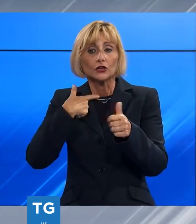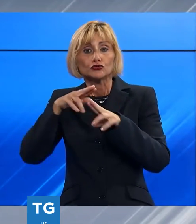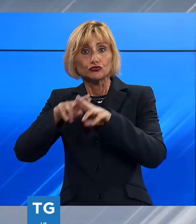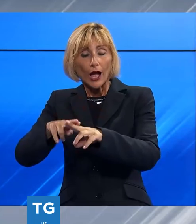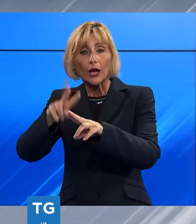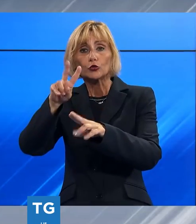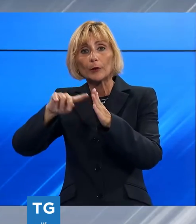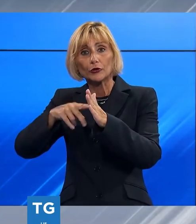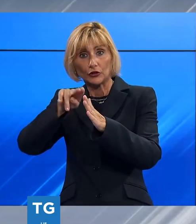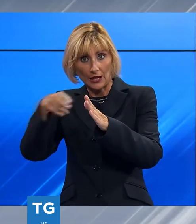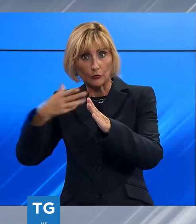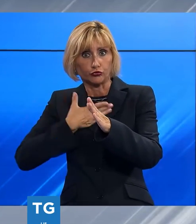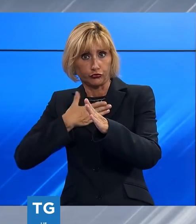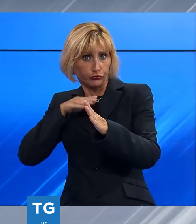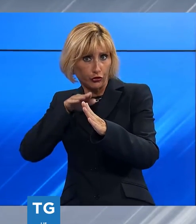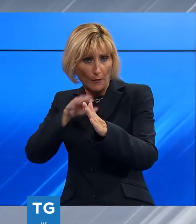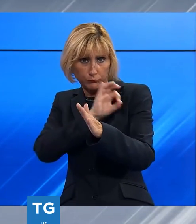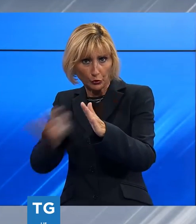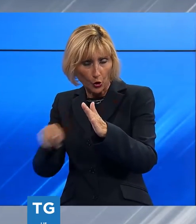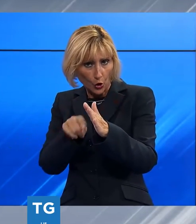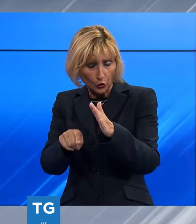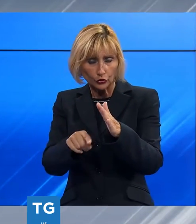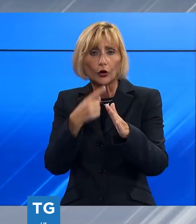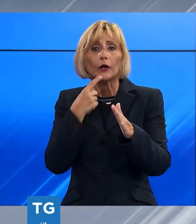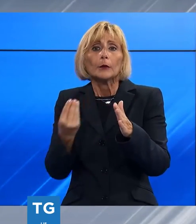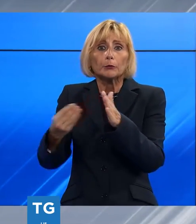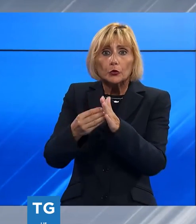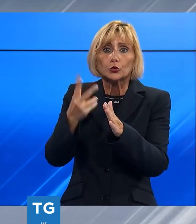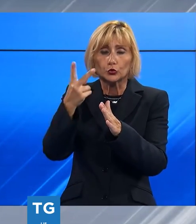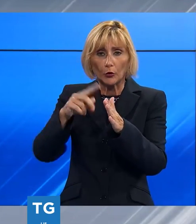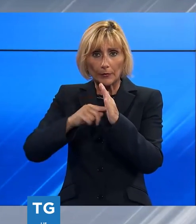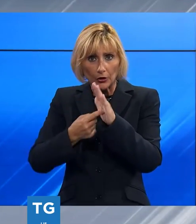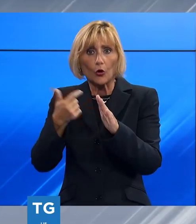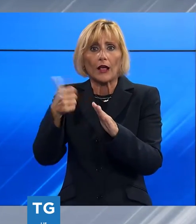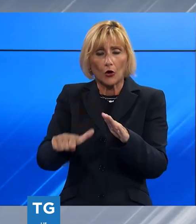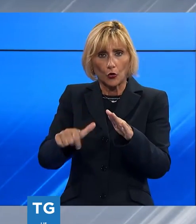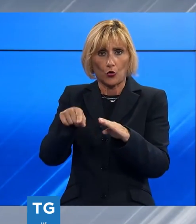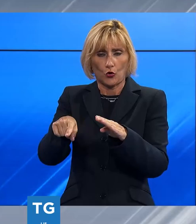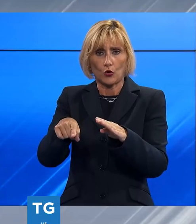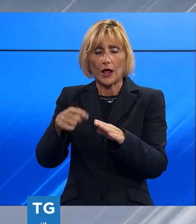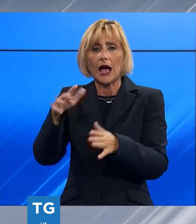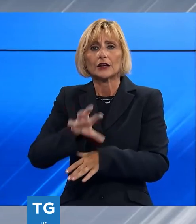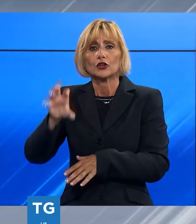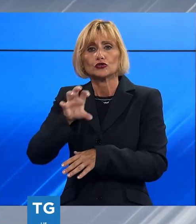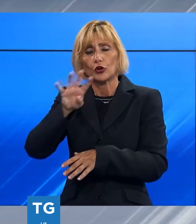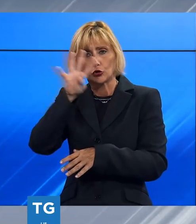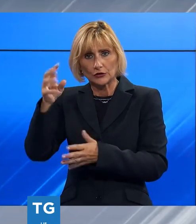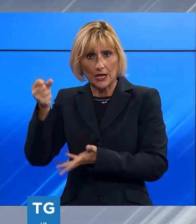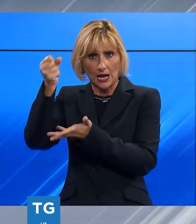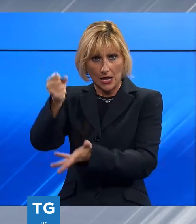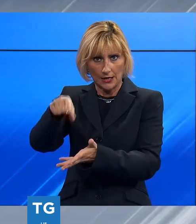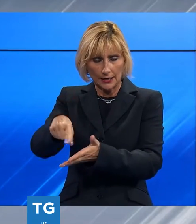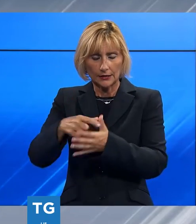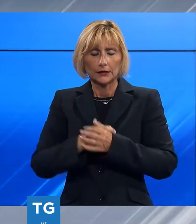di euro, ma al quale la Regione destina da subito altri 2 milioni di risorse proprie. Quando le risorse statali saranno